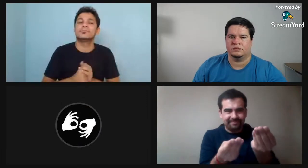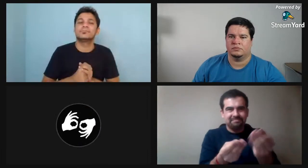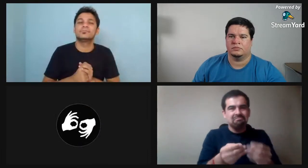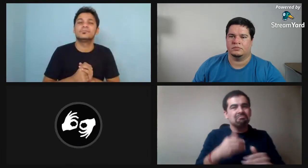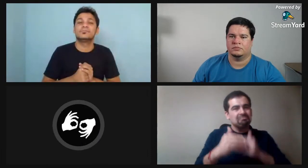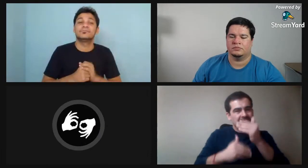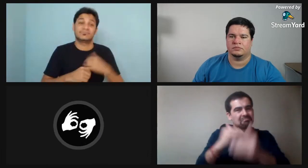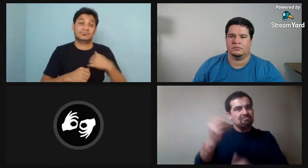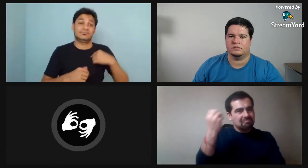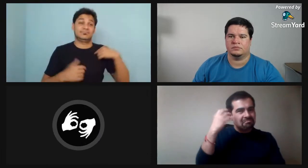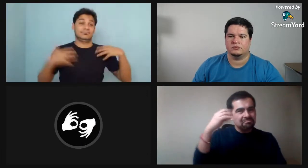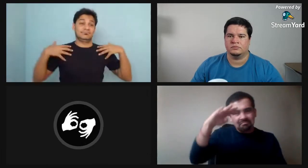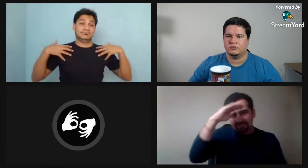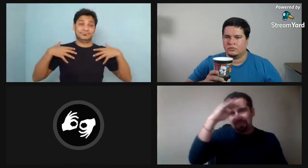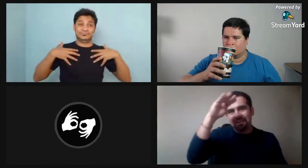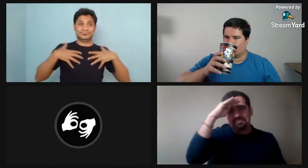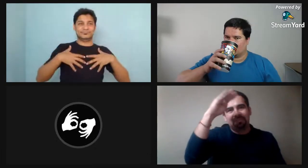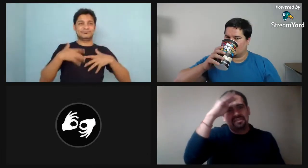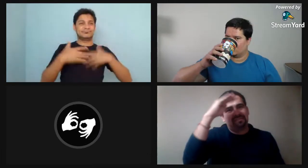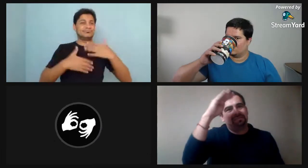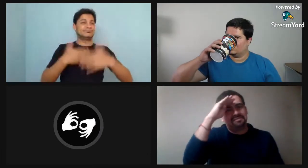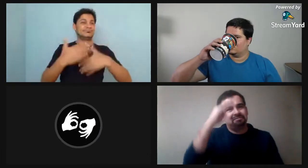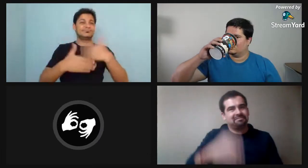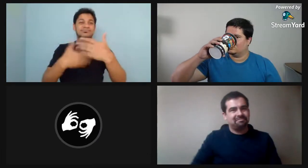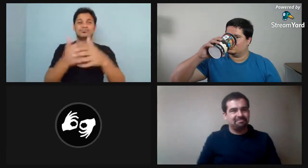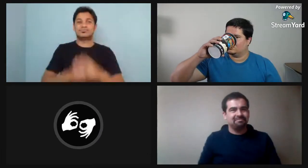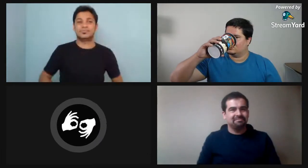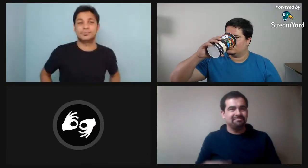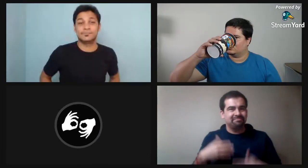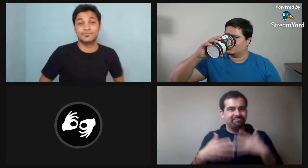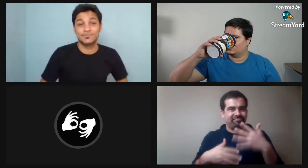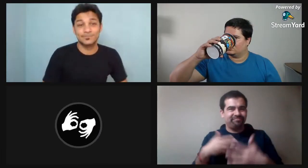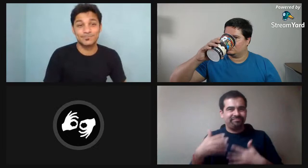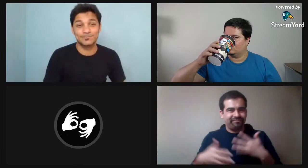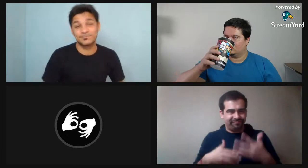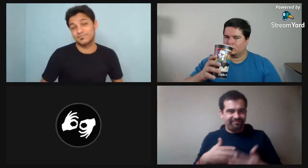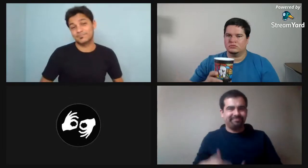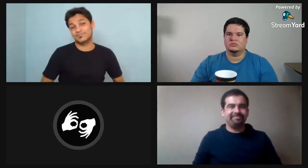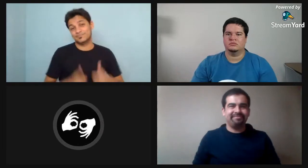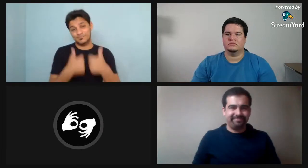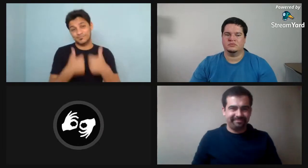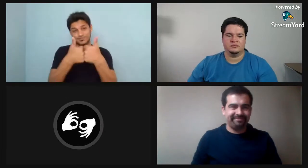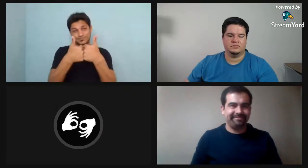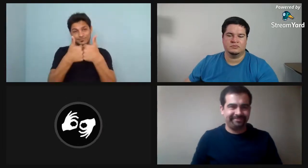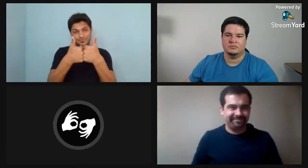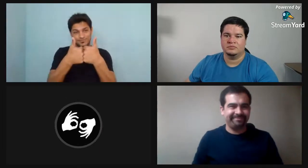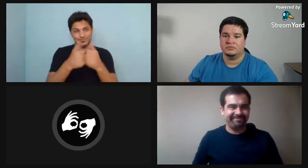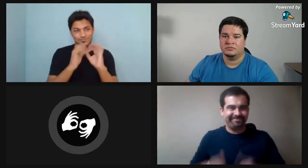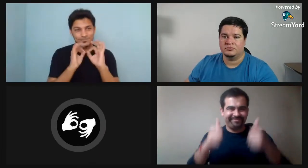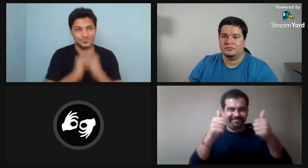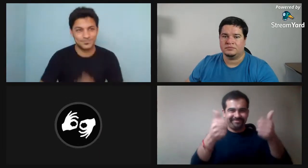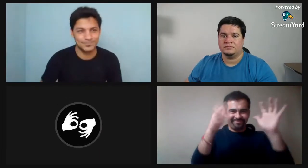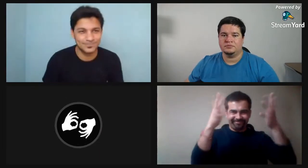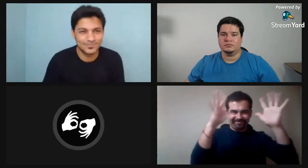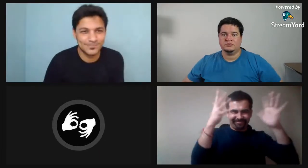y tenía que hacer, me parece como, hacer una petición escrita. Bueno, algunos no escribían muy bien, mi papá les ayudó y